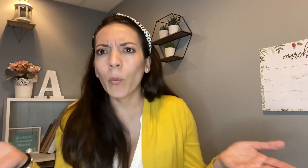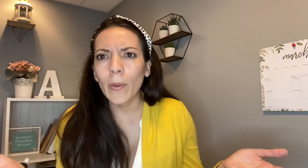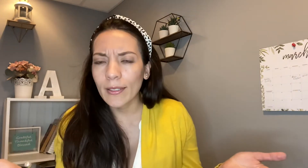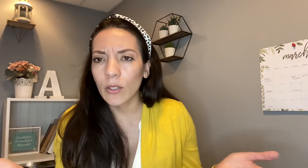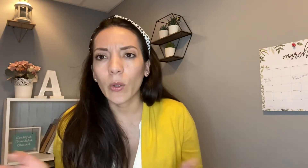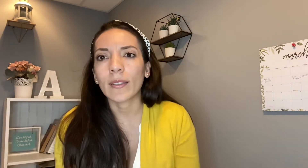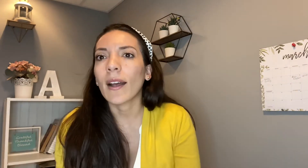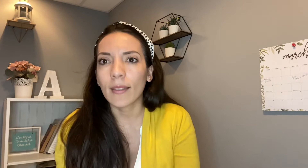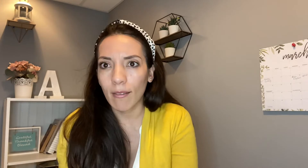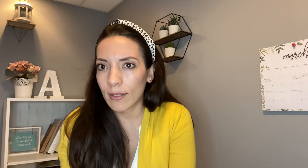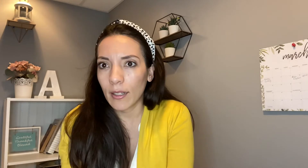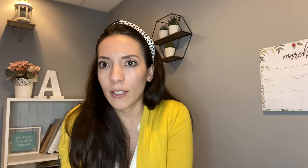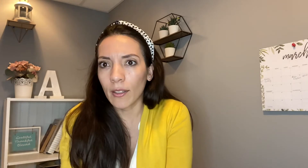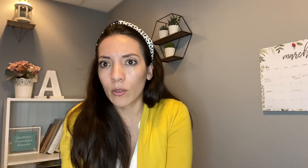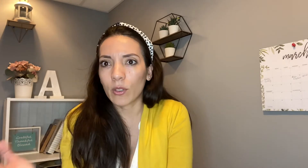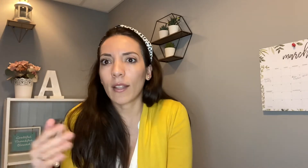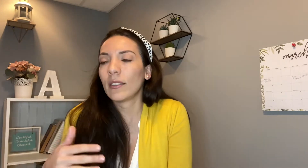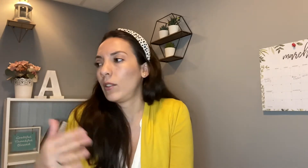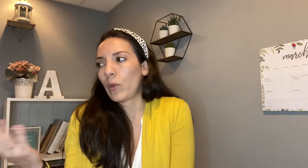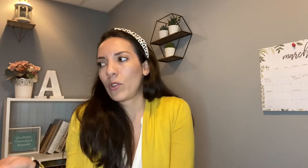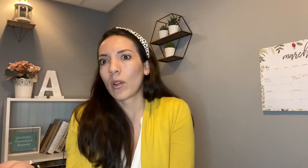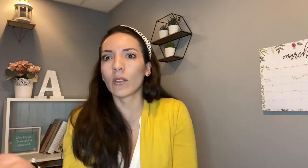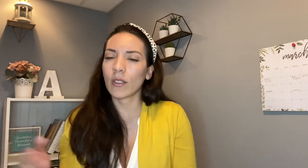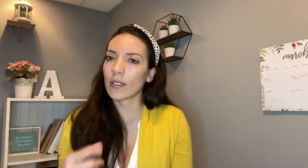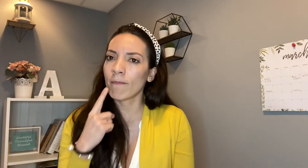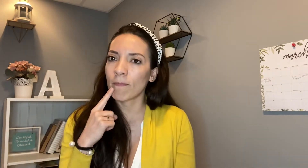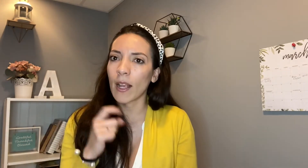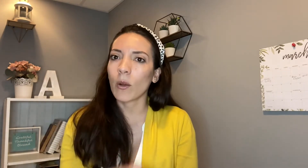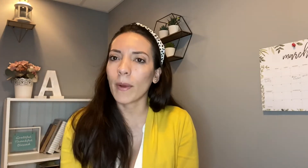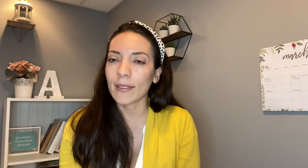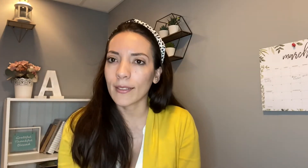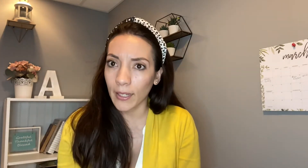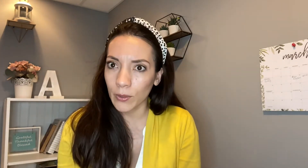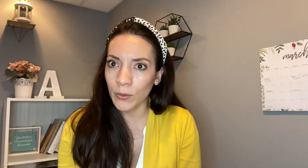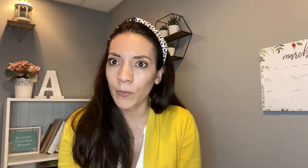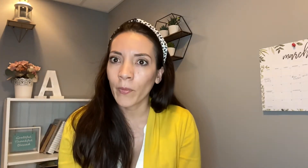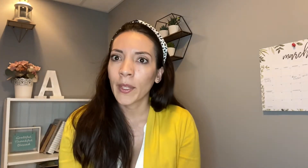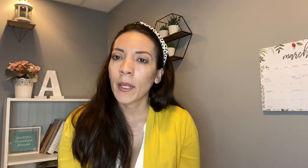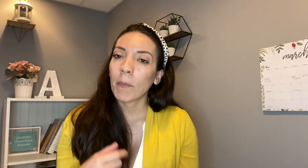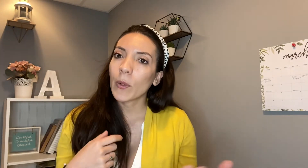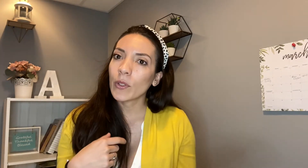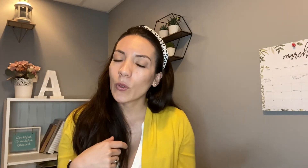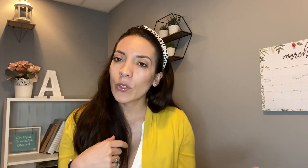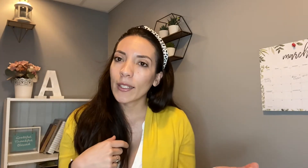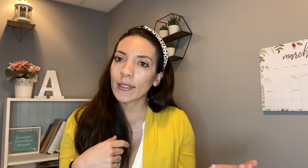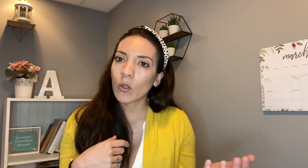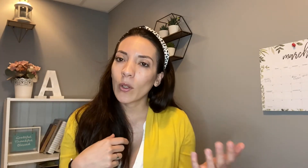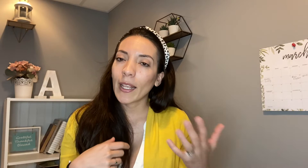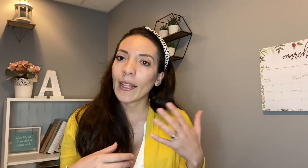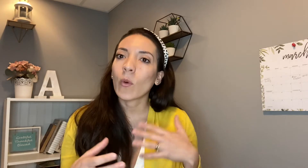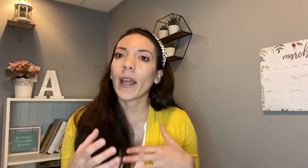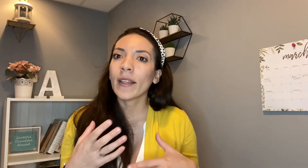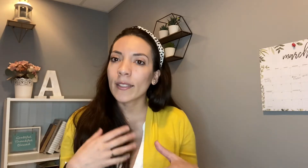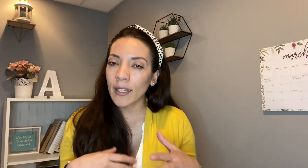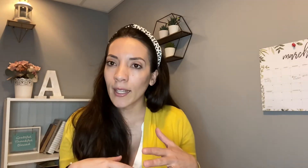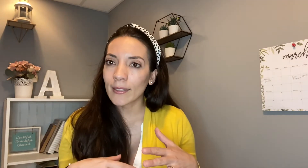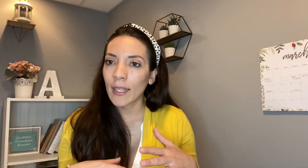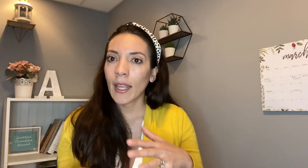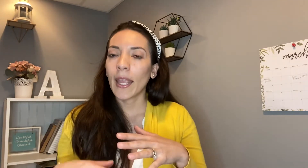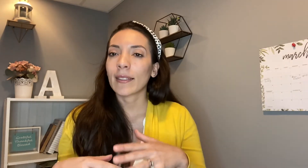bebecito es a través del llanto o sea si lo ves llorando y dices algo pasa cierto pero entonces con el lenguaje de señas es